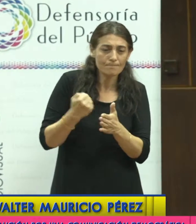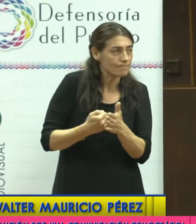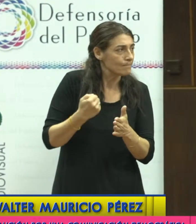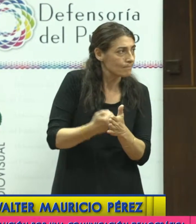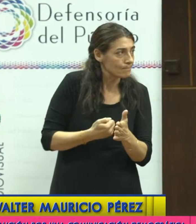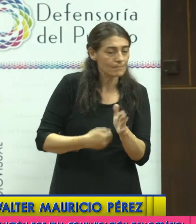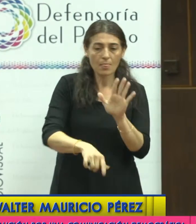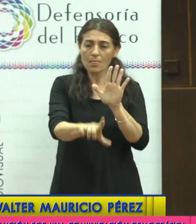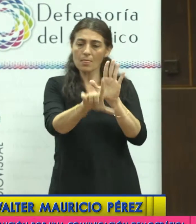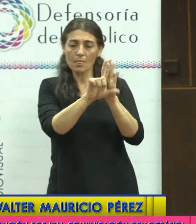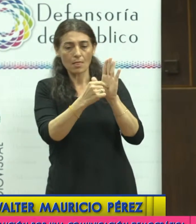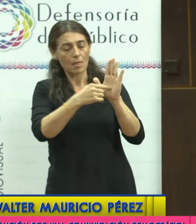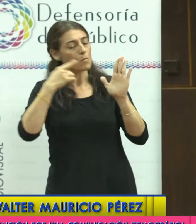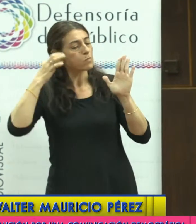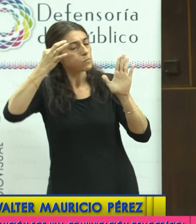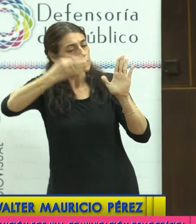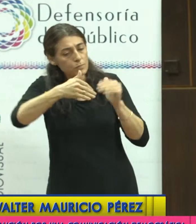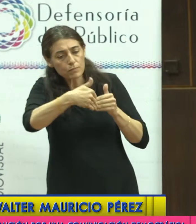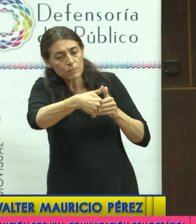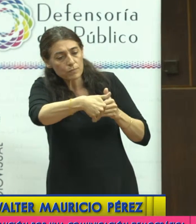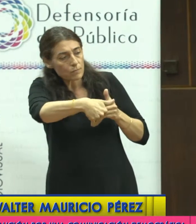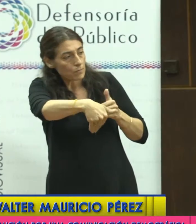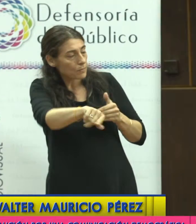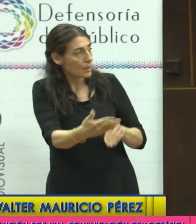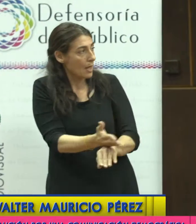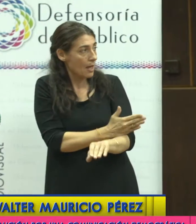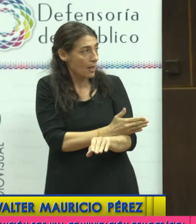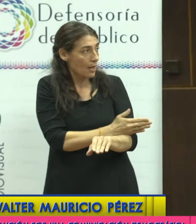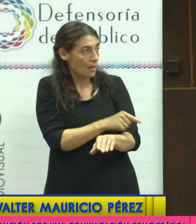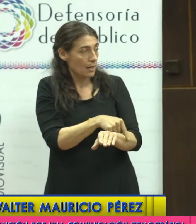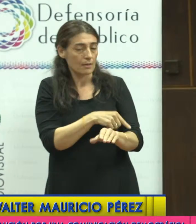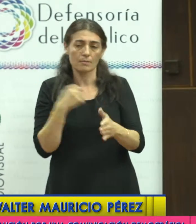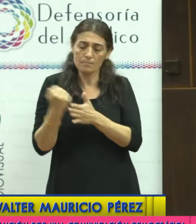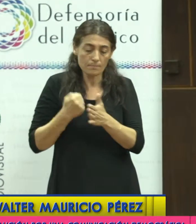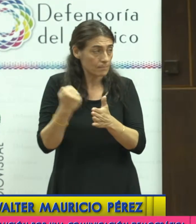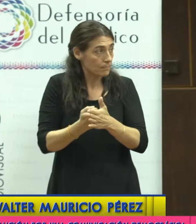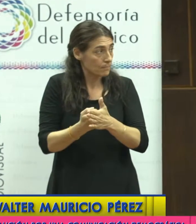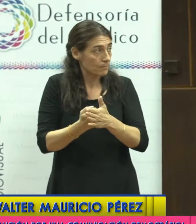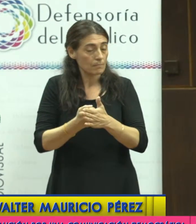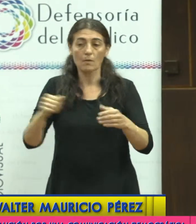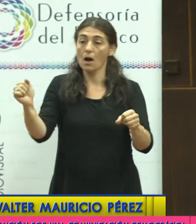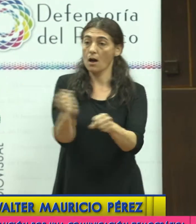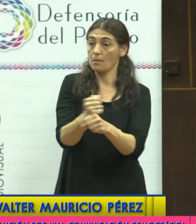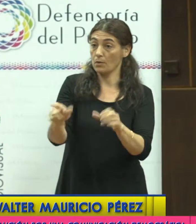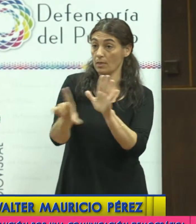de la Ley de Servicios de Comunicación Audiovisual, primero de la lucha por la sanción